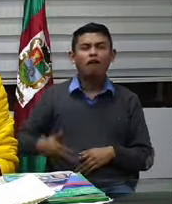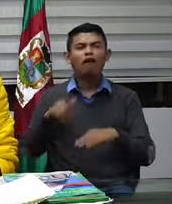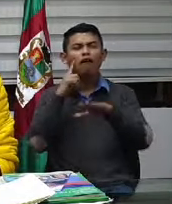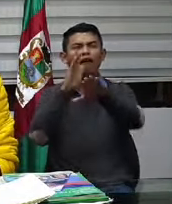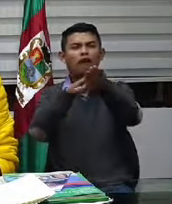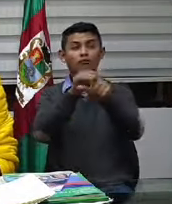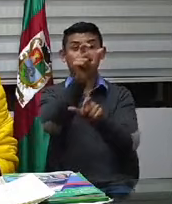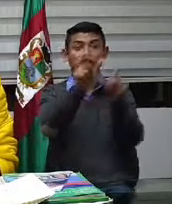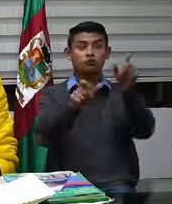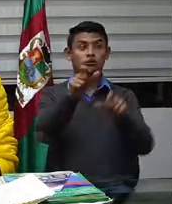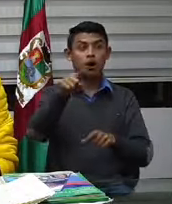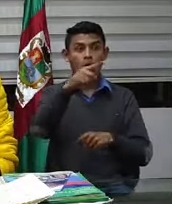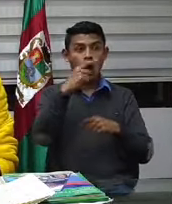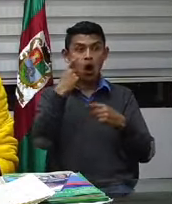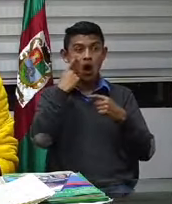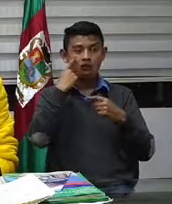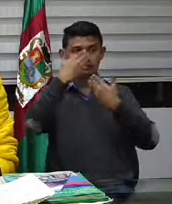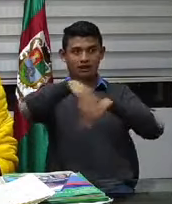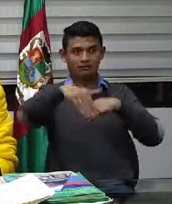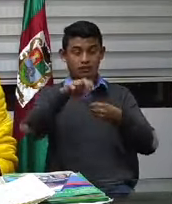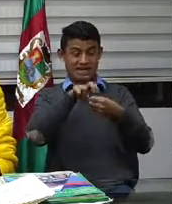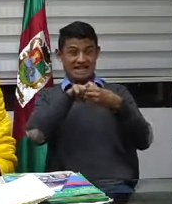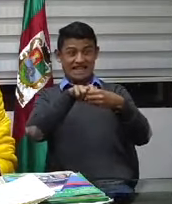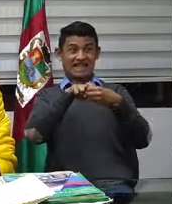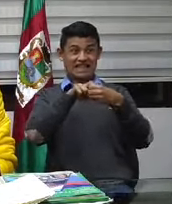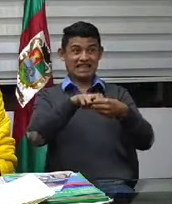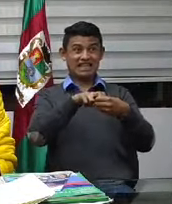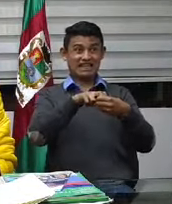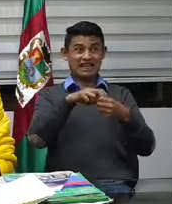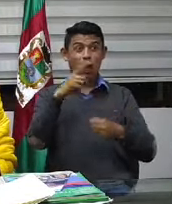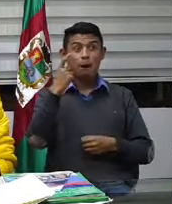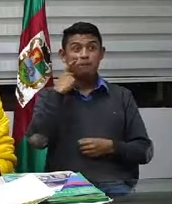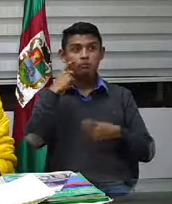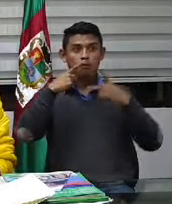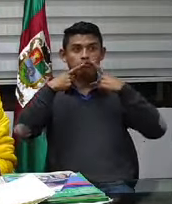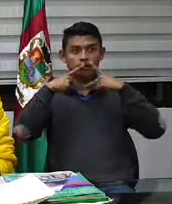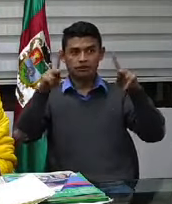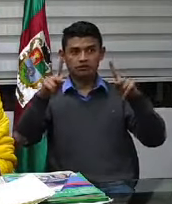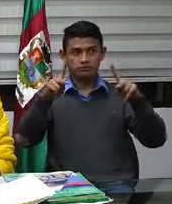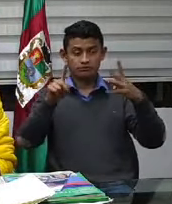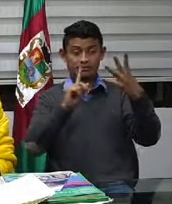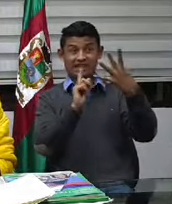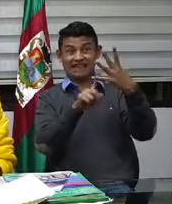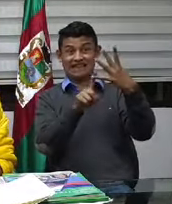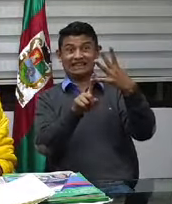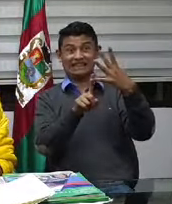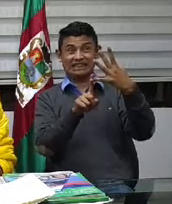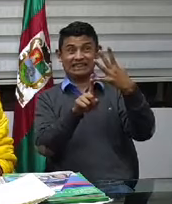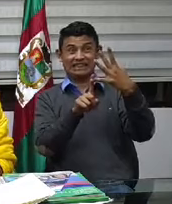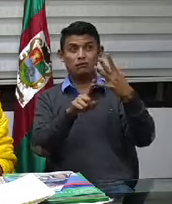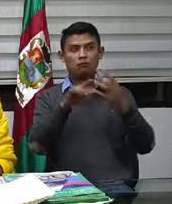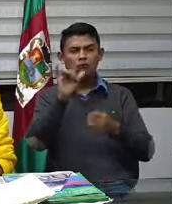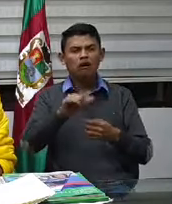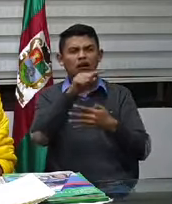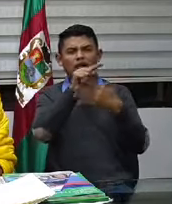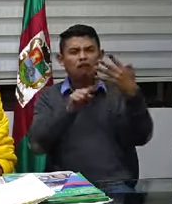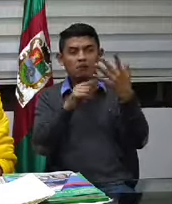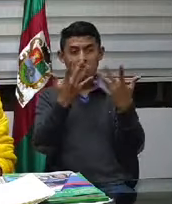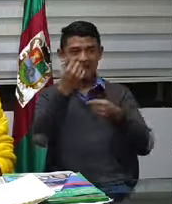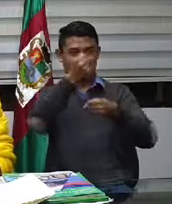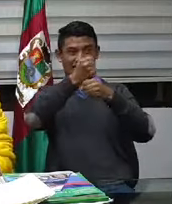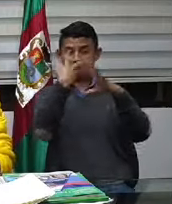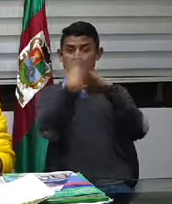de obra pública. Obra pública, aquí no ningún privado tiene de transporte ni de obras, tiene autorización para salir, solo